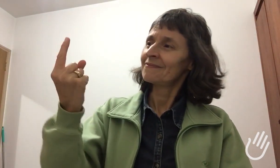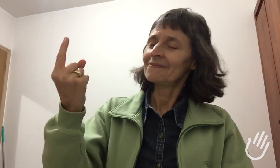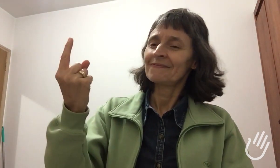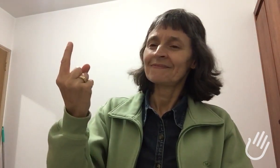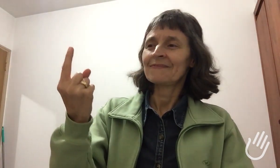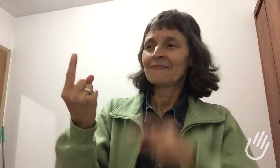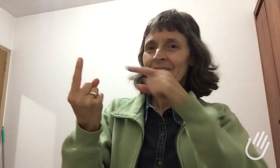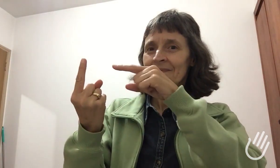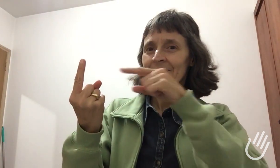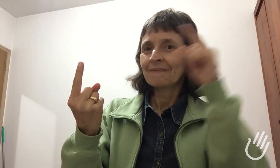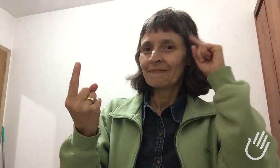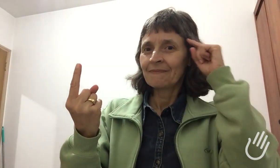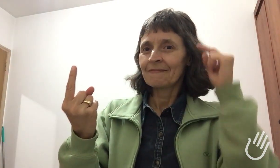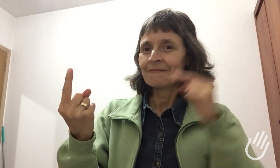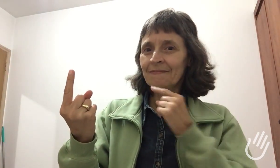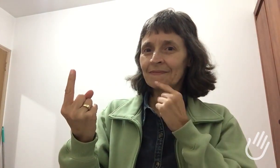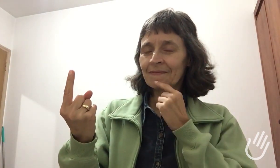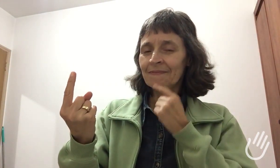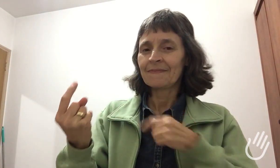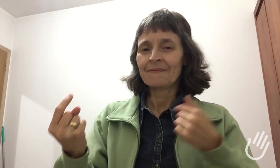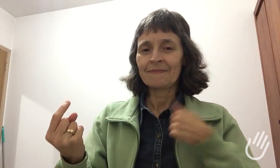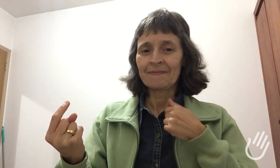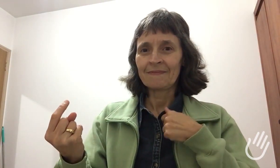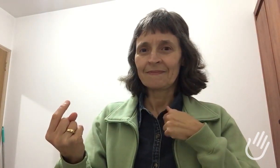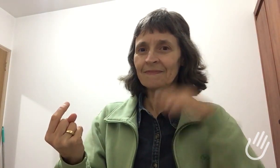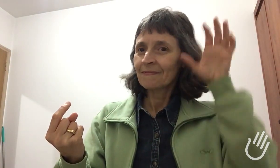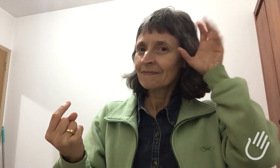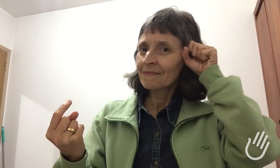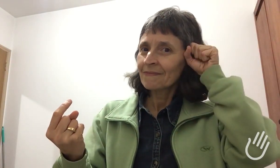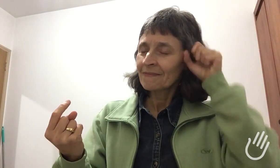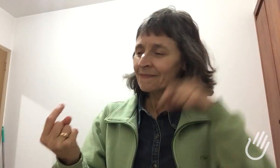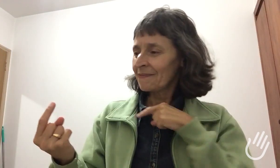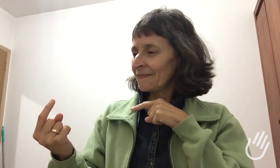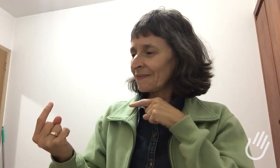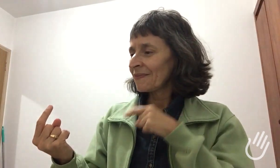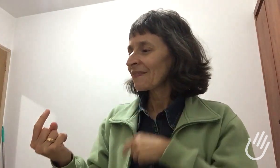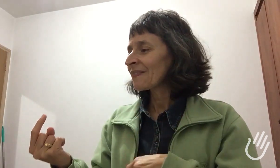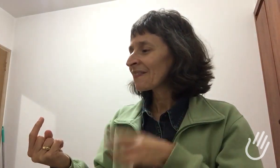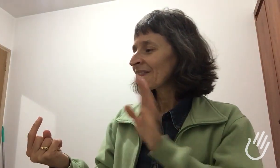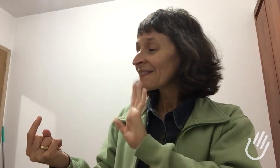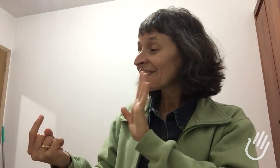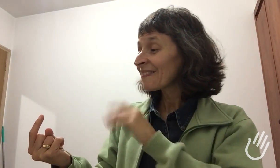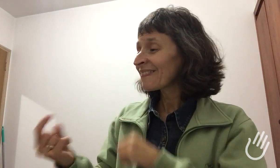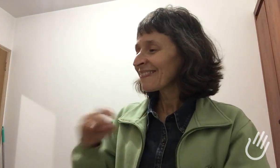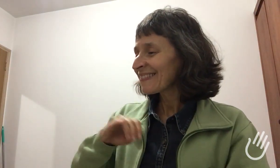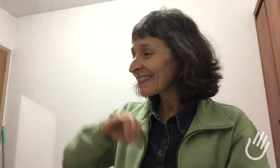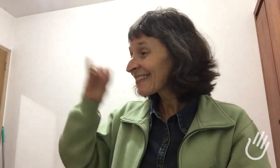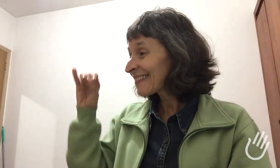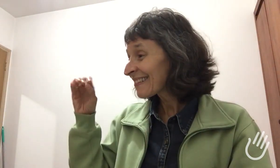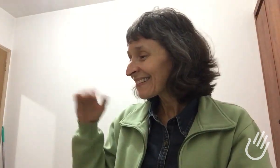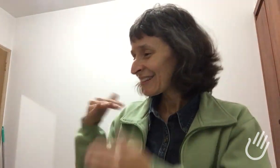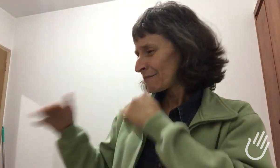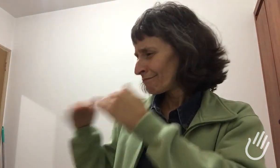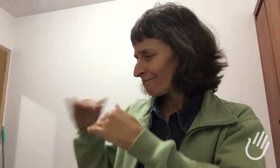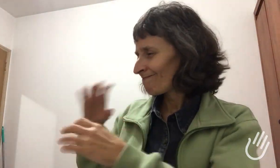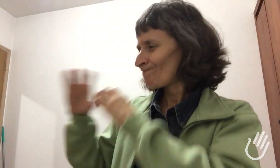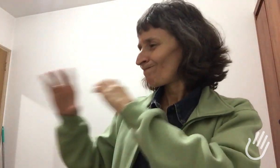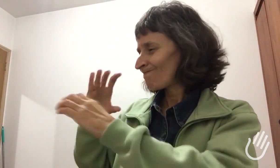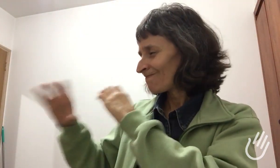E comecei a imaginar como seria bom eu conseguir me comunicar com uma pessoa surda,